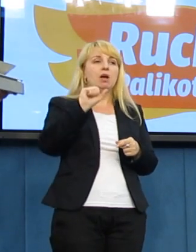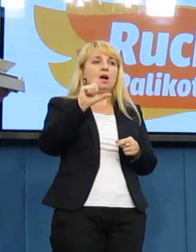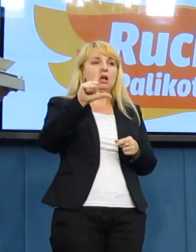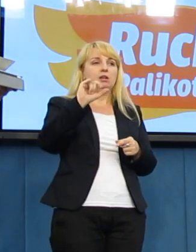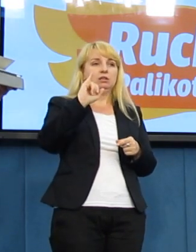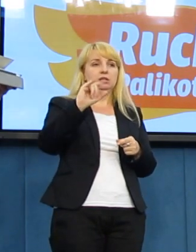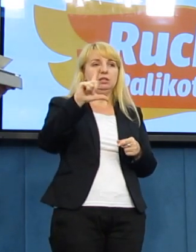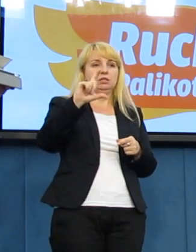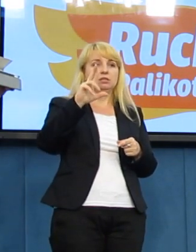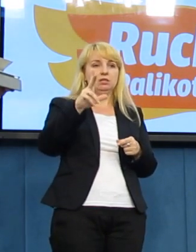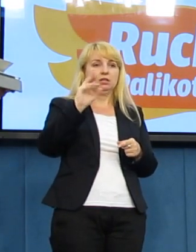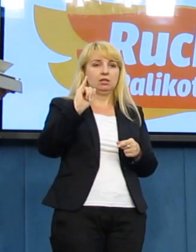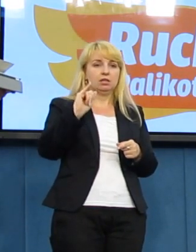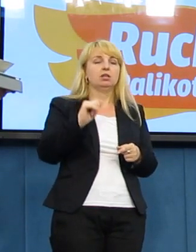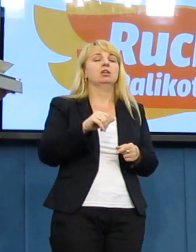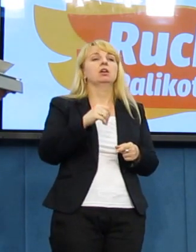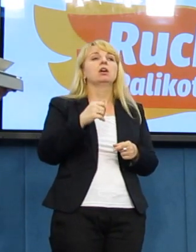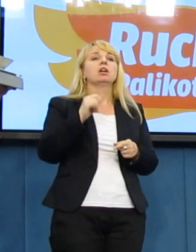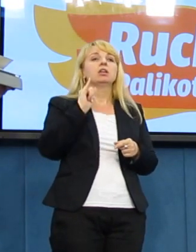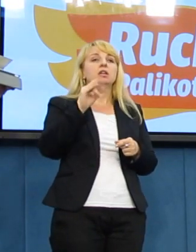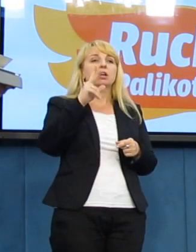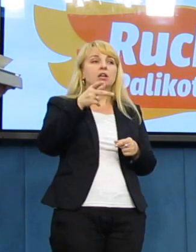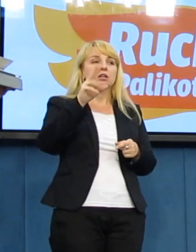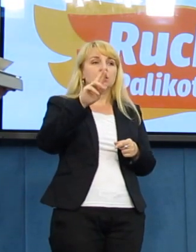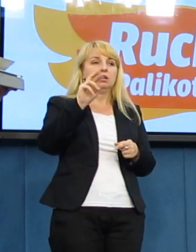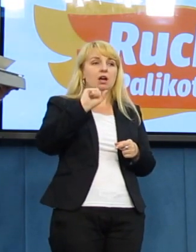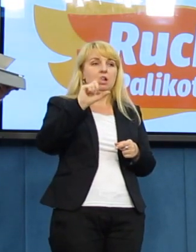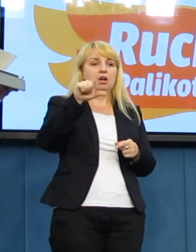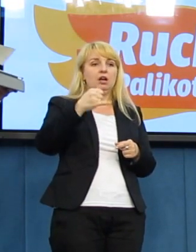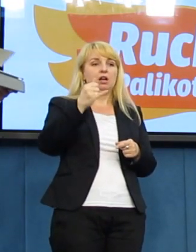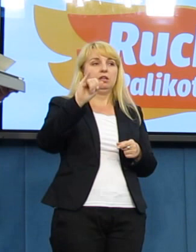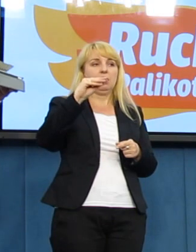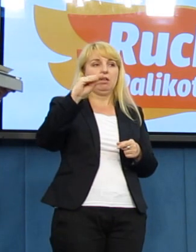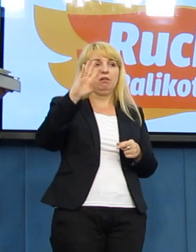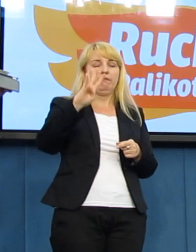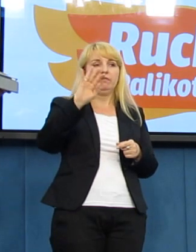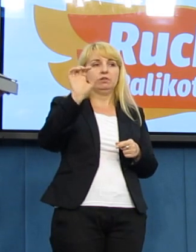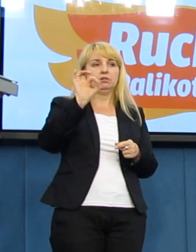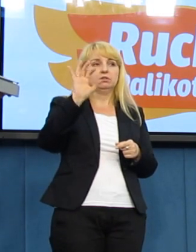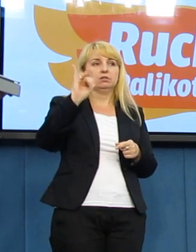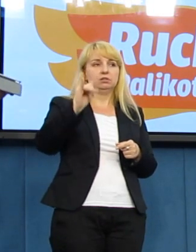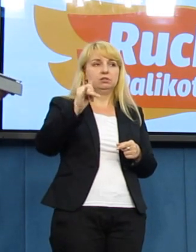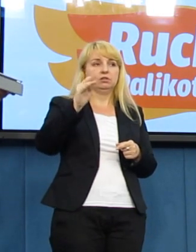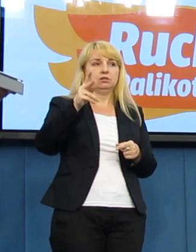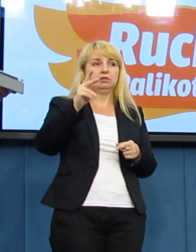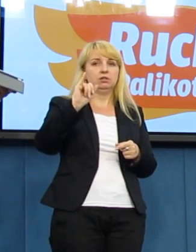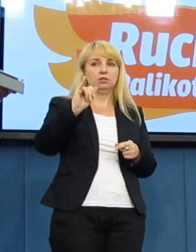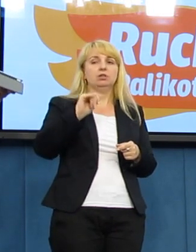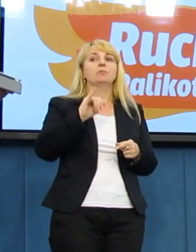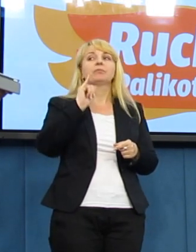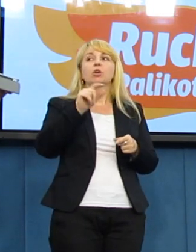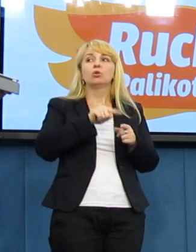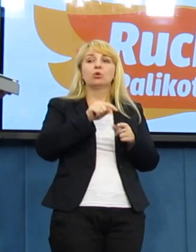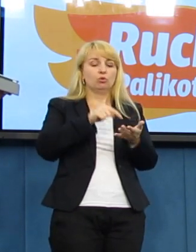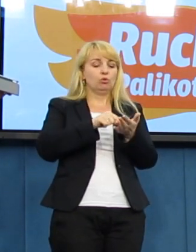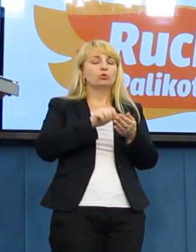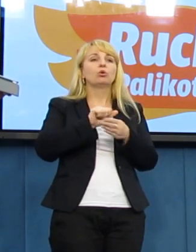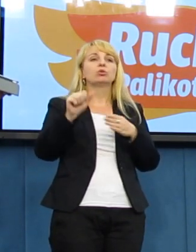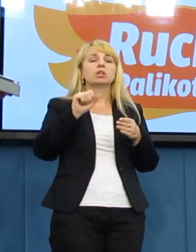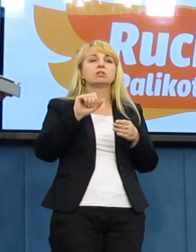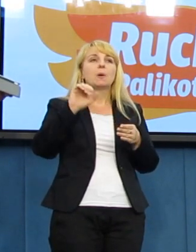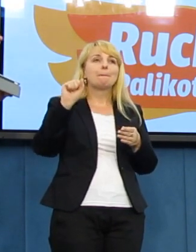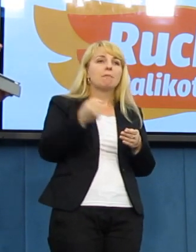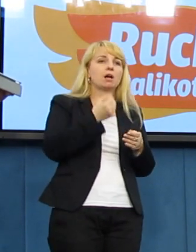Krzysztof Krajewski, Grzegorz Wodowski. Jest to bardzo poważny projekt